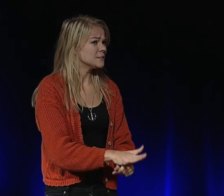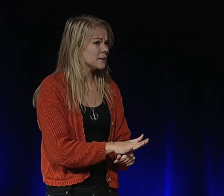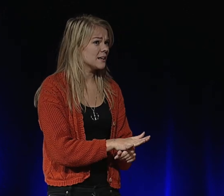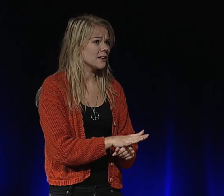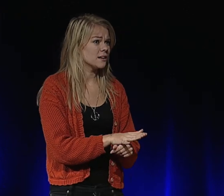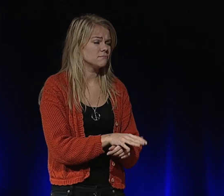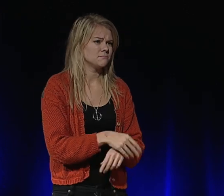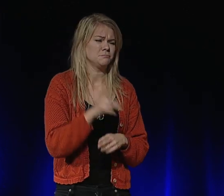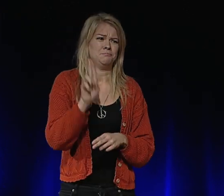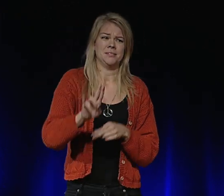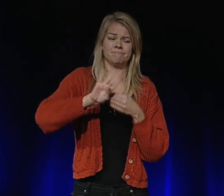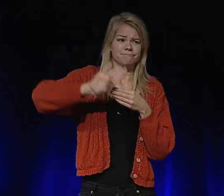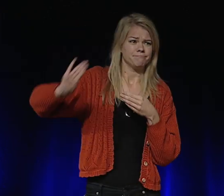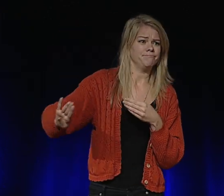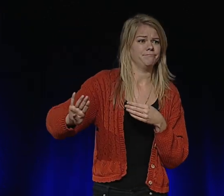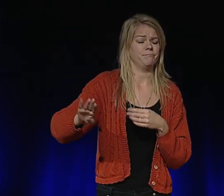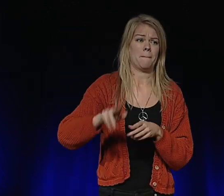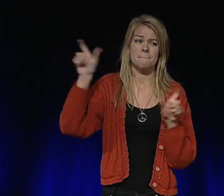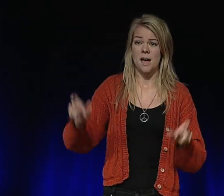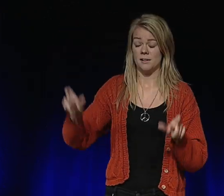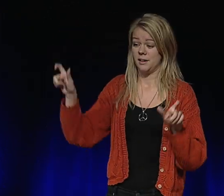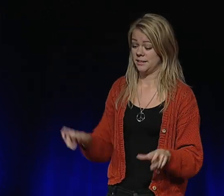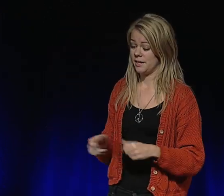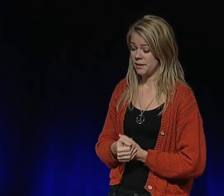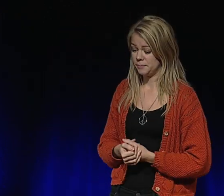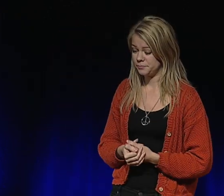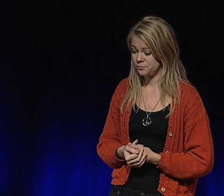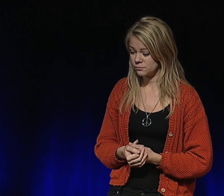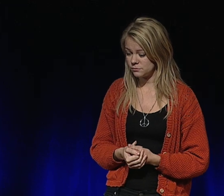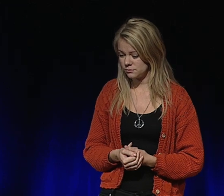funktionsnedsättning är ofta dubbelt diskriminerade och marginaliserade.